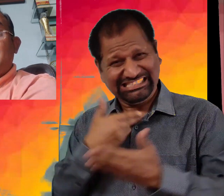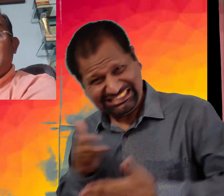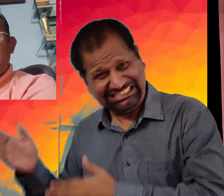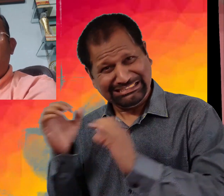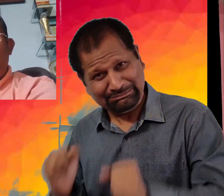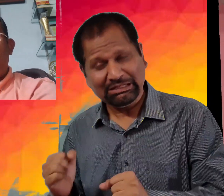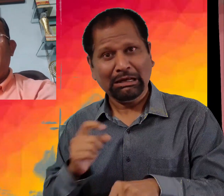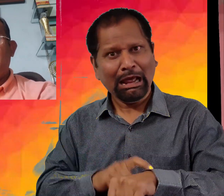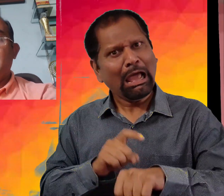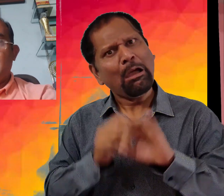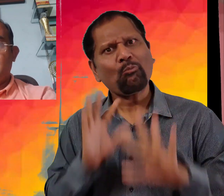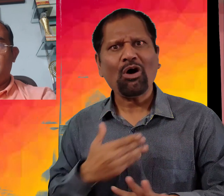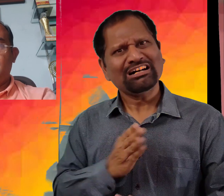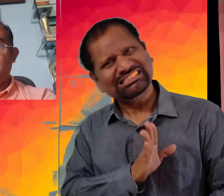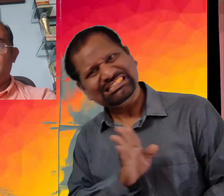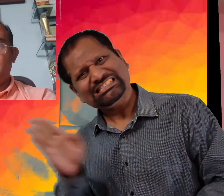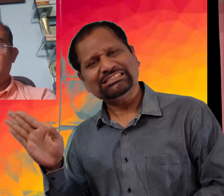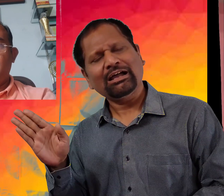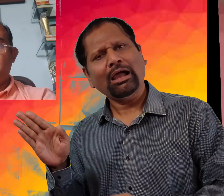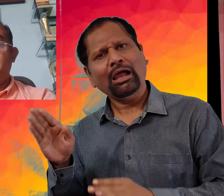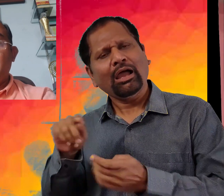اور میں صحیح سمیے پہ اپنے گھر سے نکلا